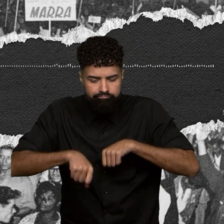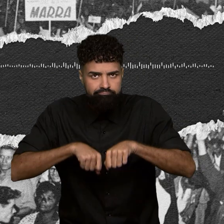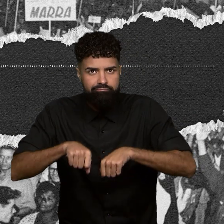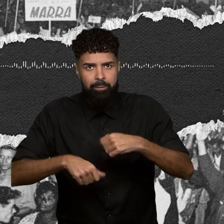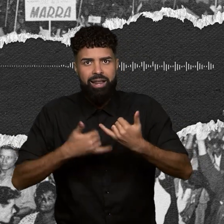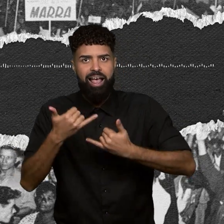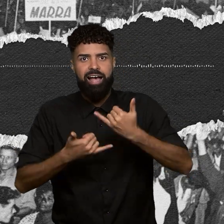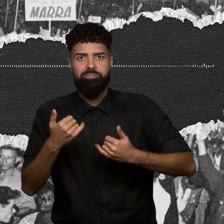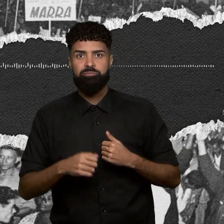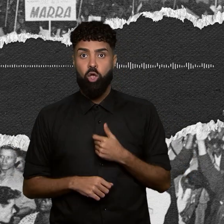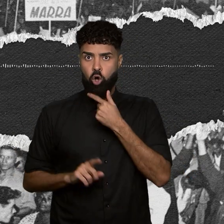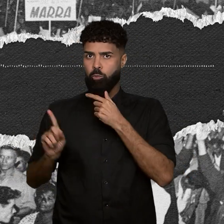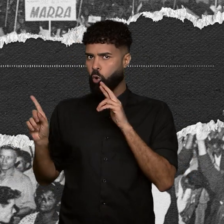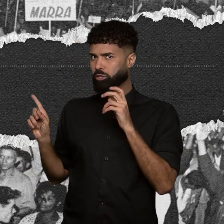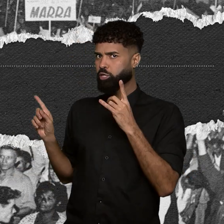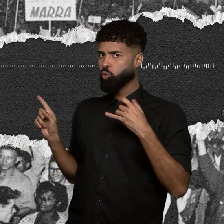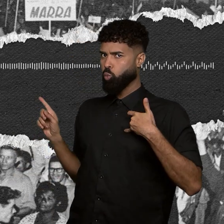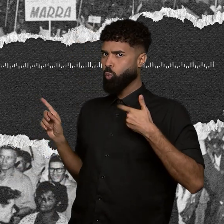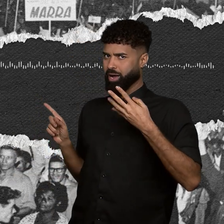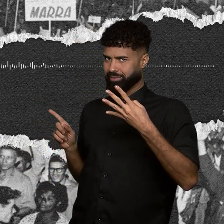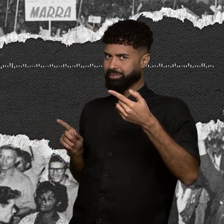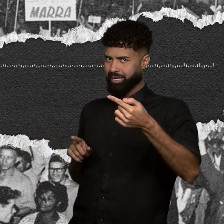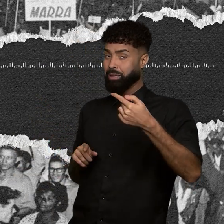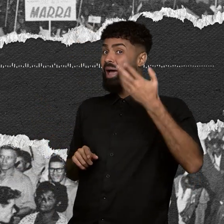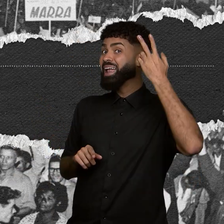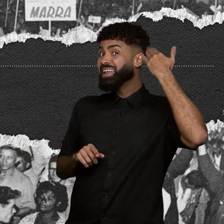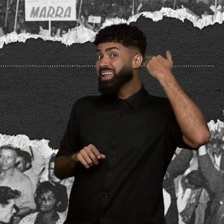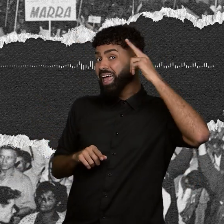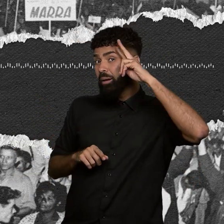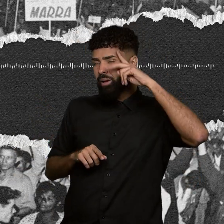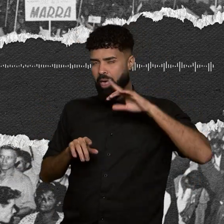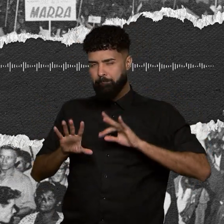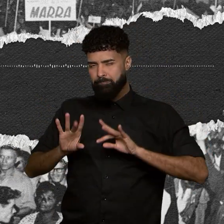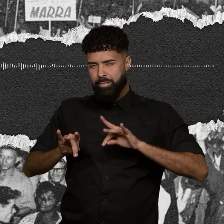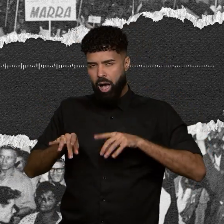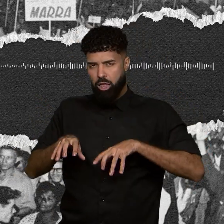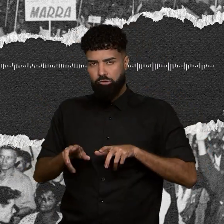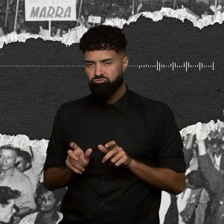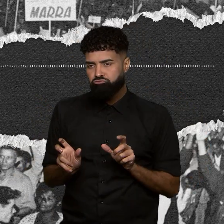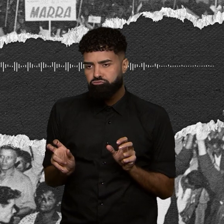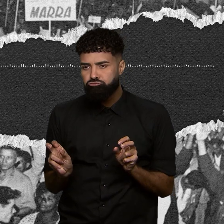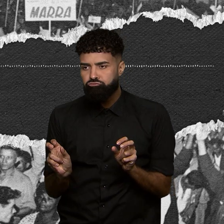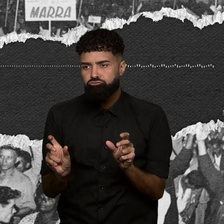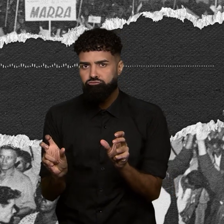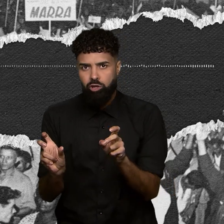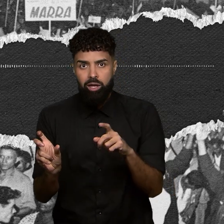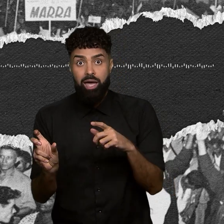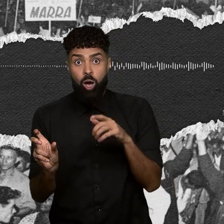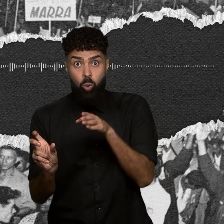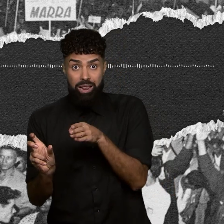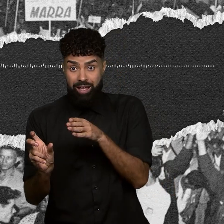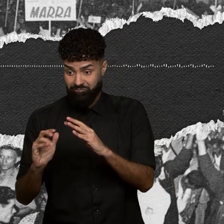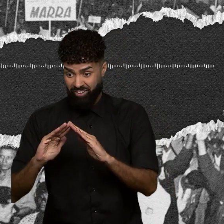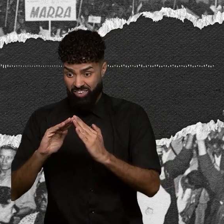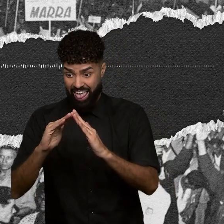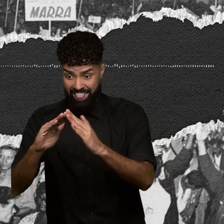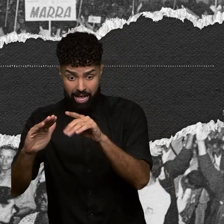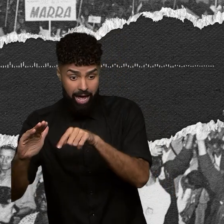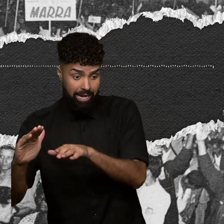hoje tem 47 anos e se lembra que no Mangue, bem ao lado da favela, passavam os dutos que ligavam a refinaria Presidente